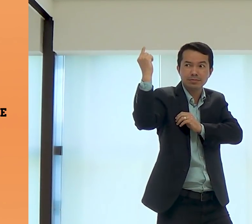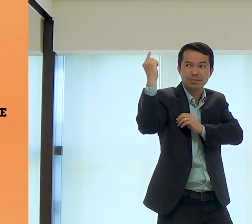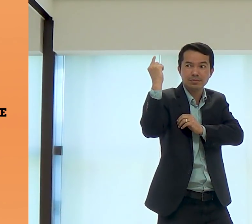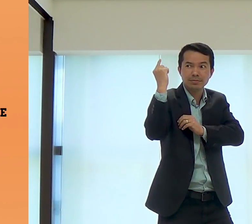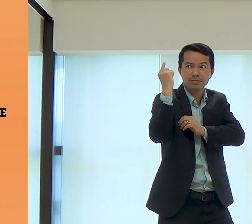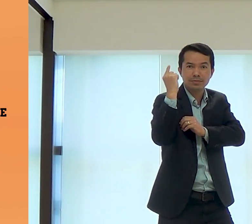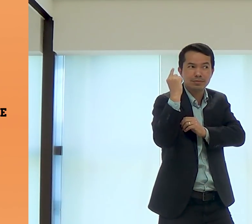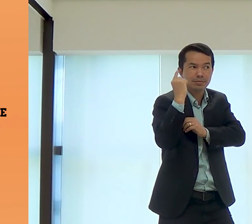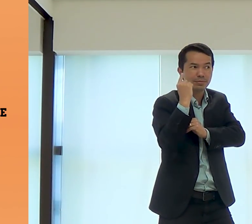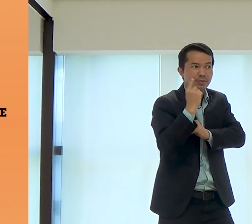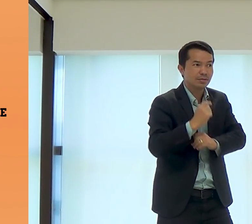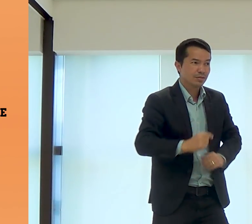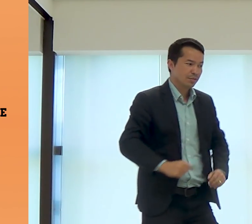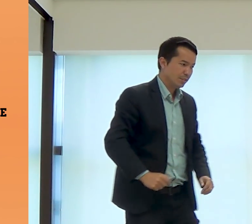Apareceu para ele um anjo.